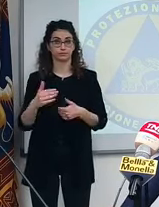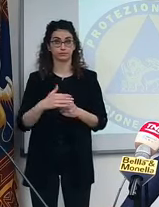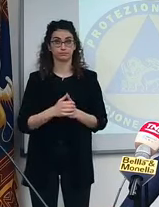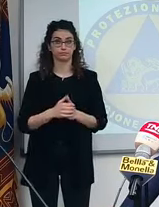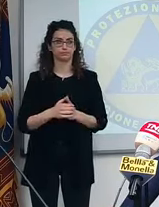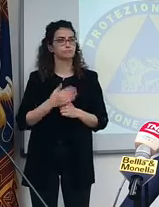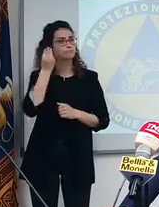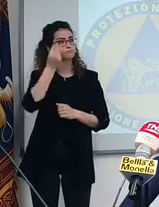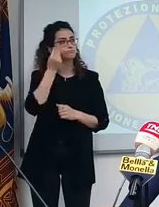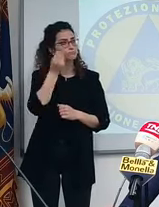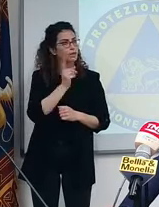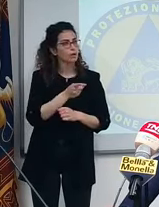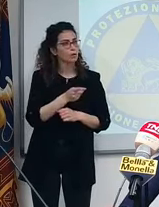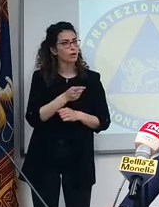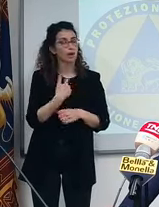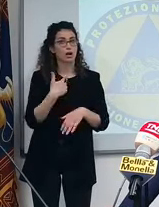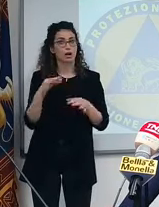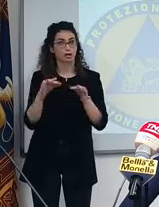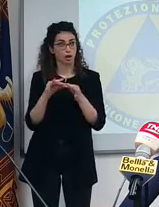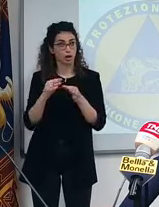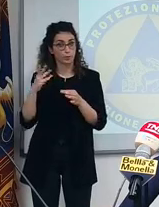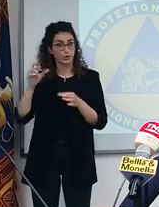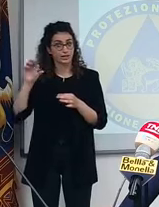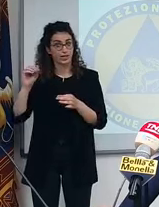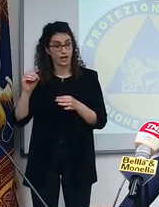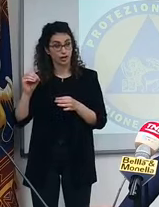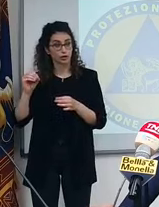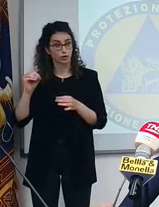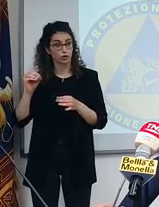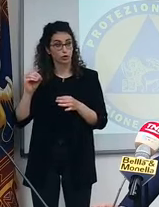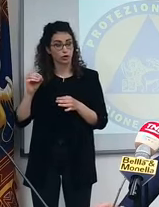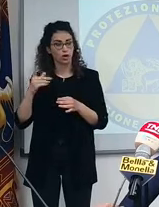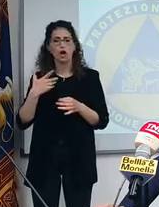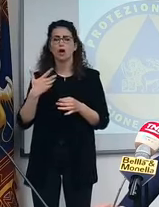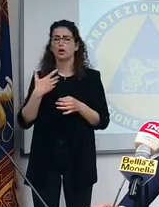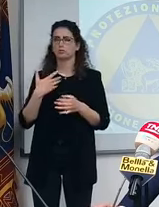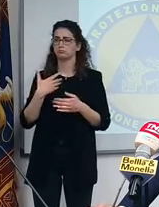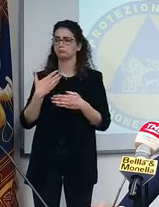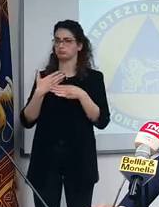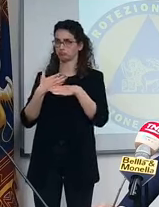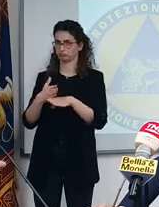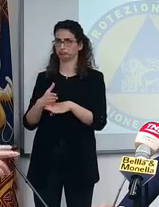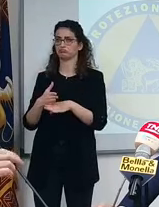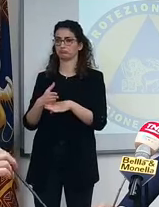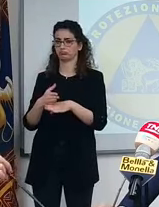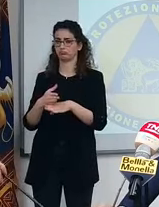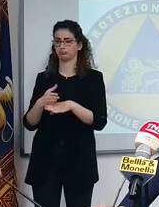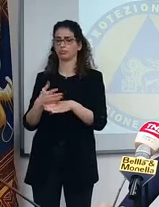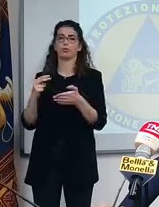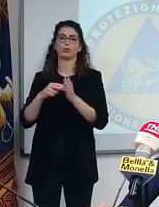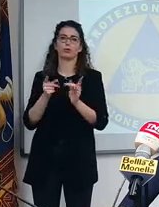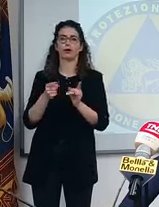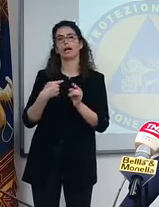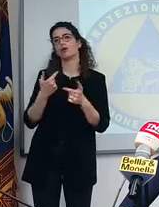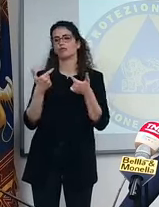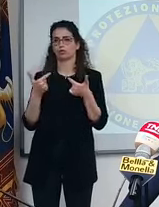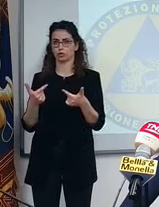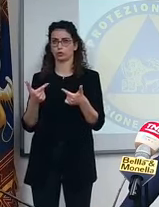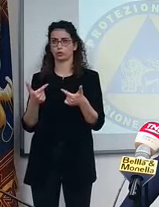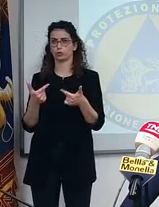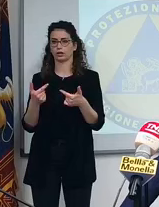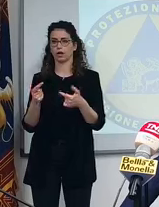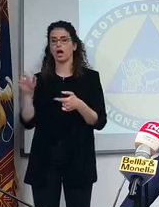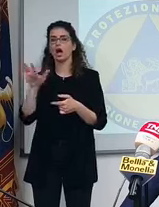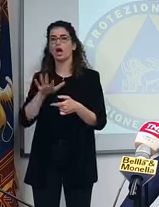Lei che cosa pensa e è d'accordo con Bolzano? Che cosa farebbe? Io condivido quello che fanno, problema è che la fortuna è che loro hanno l